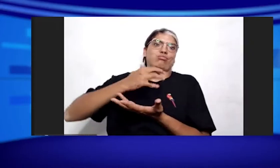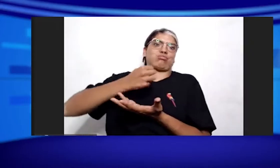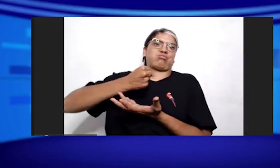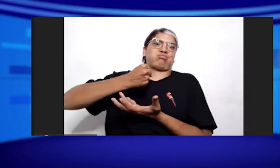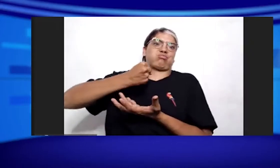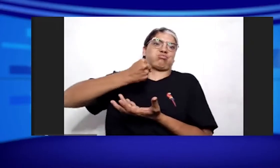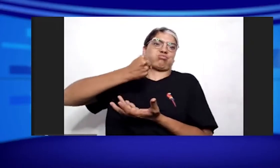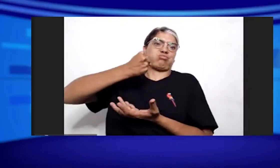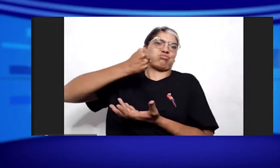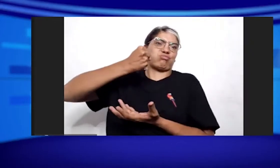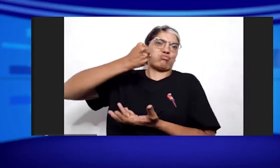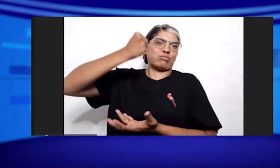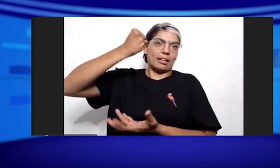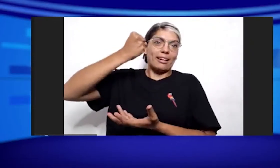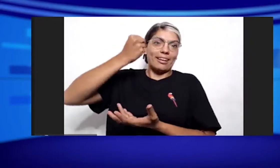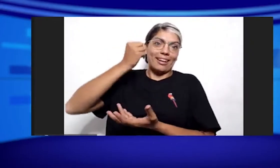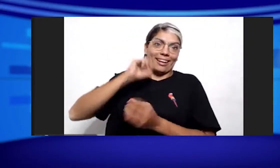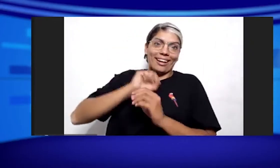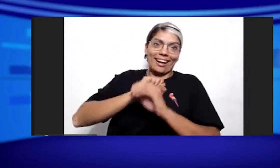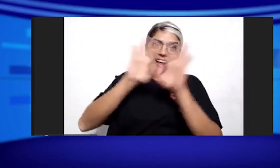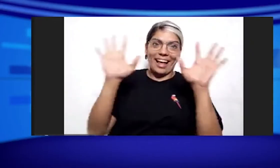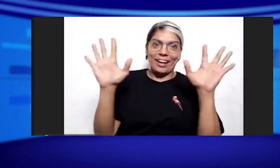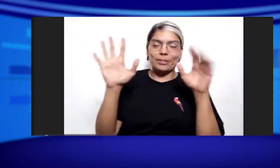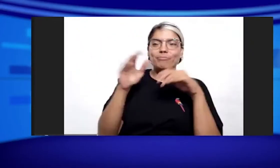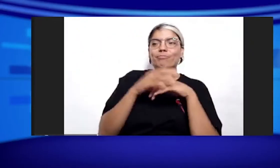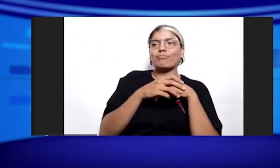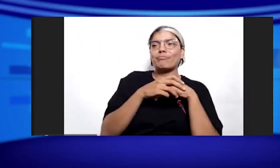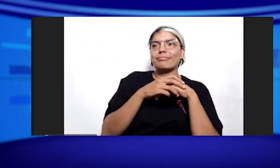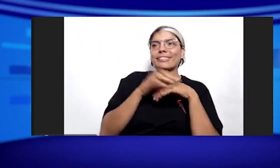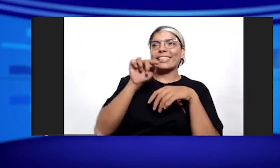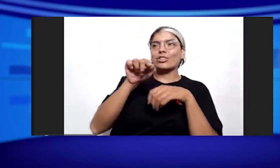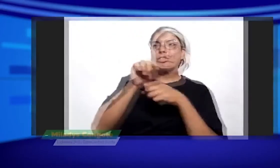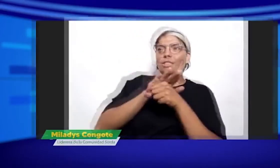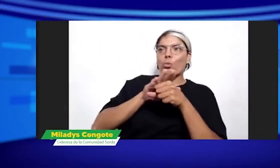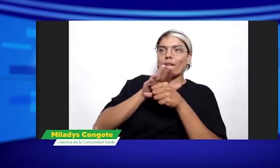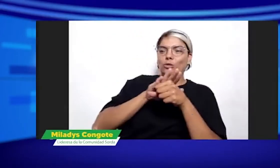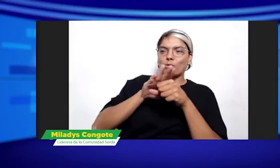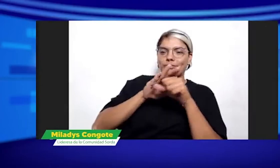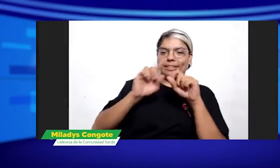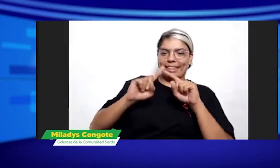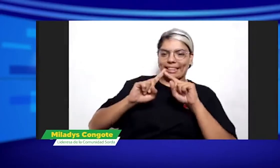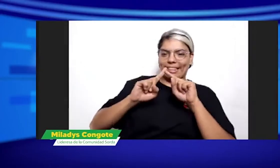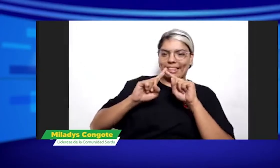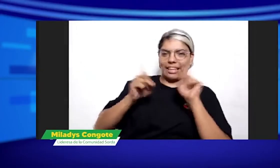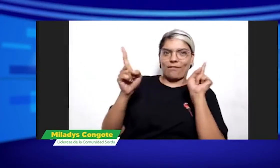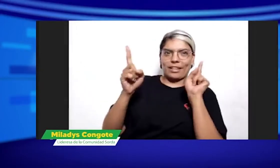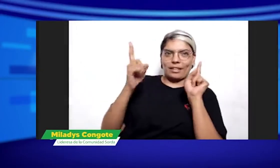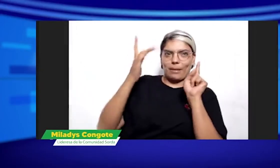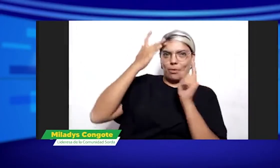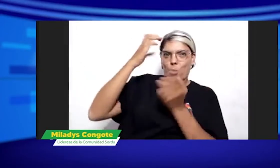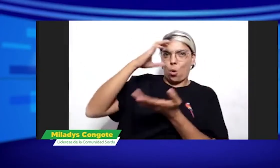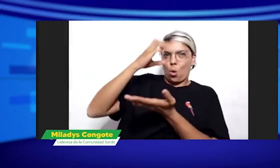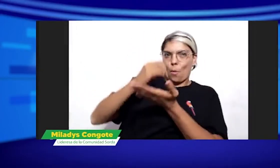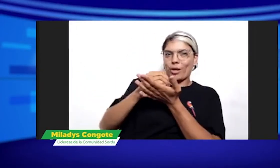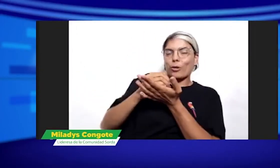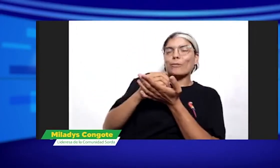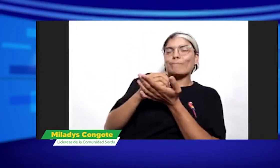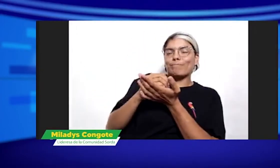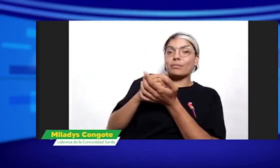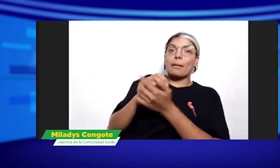nicho que es la comunidad sorda y poco a poco se ha convertido en ese elemento vital, en ese patrimonio. Pero tenemos